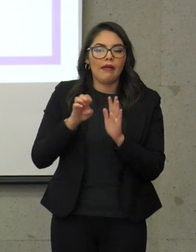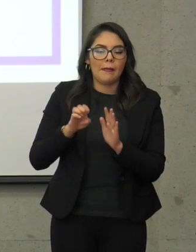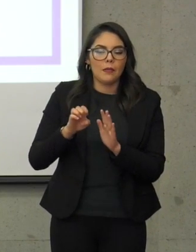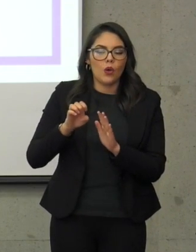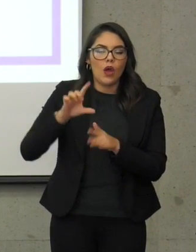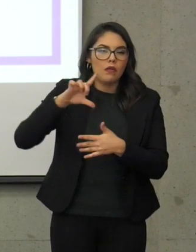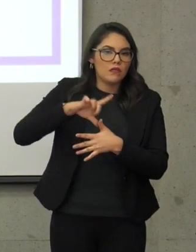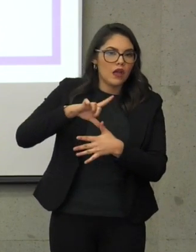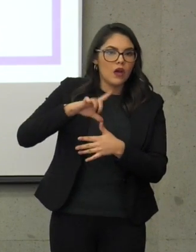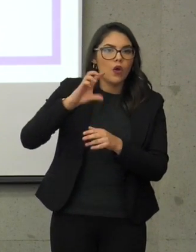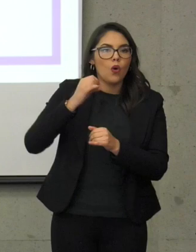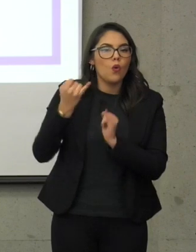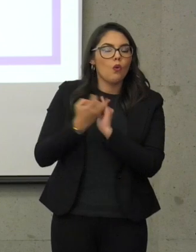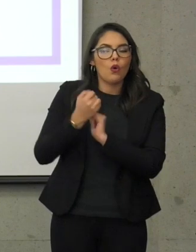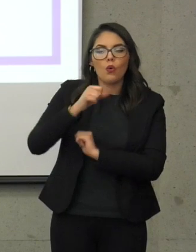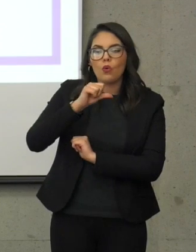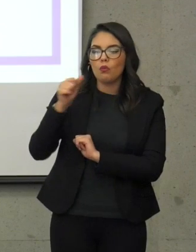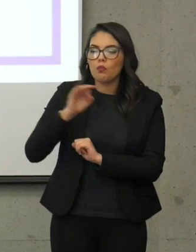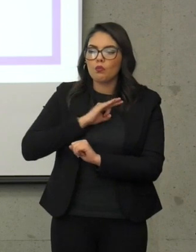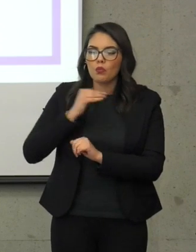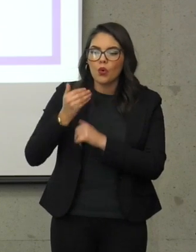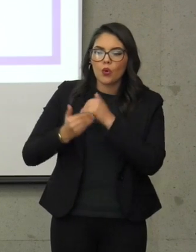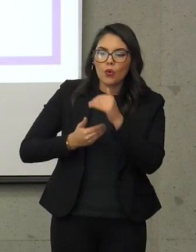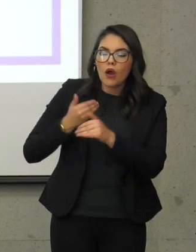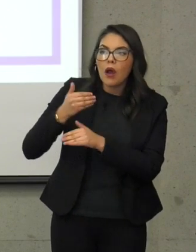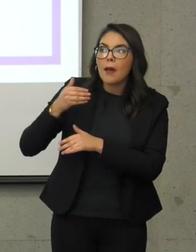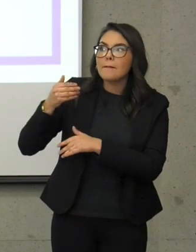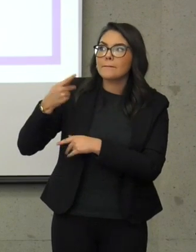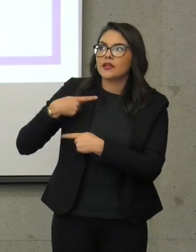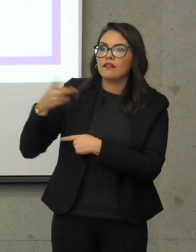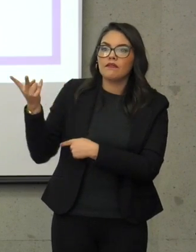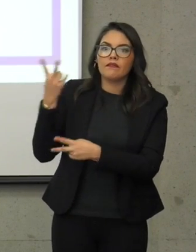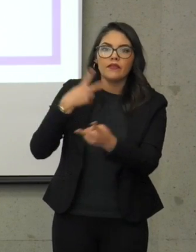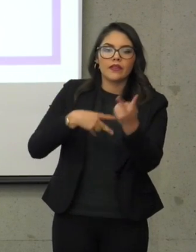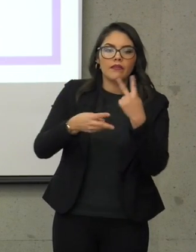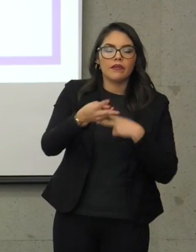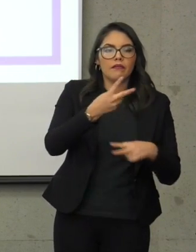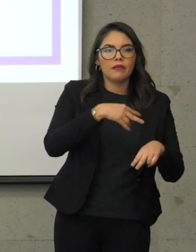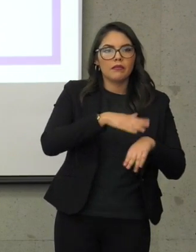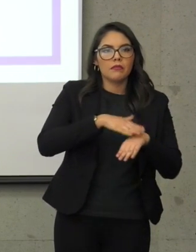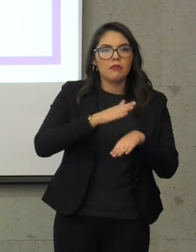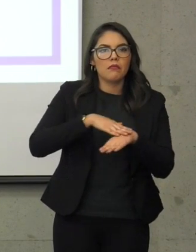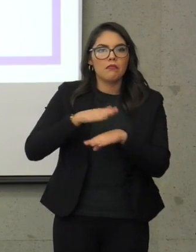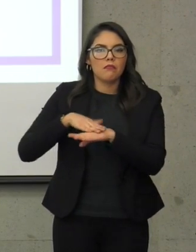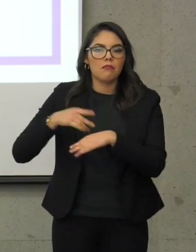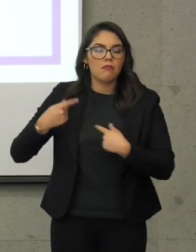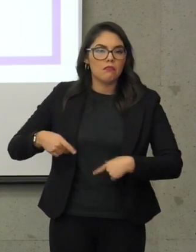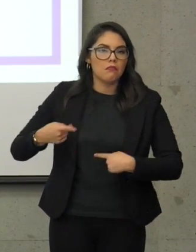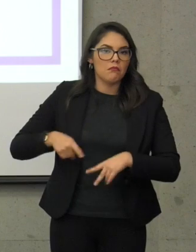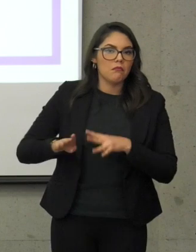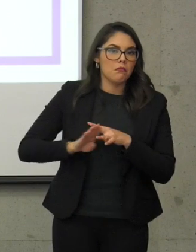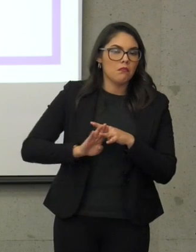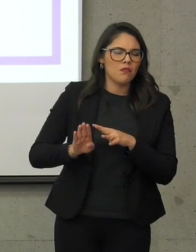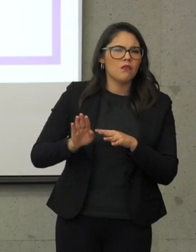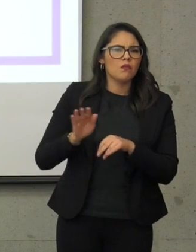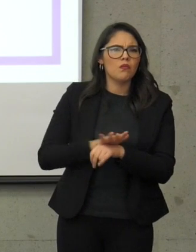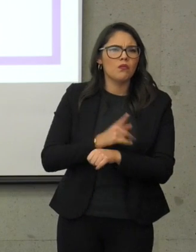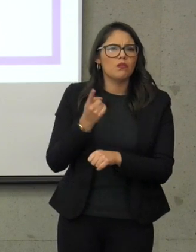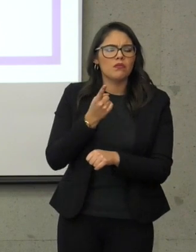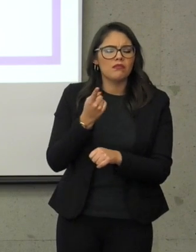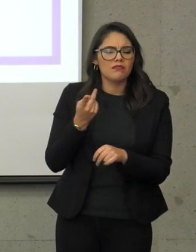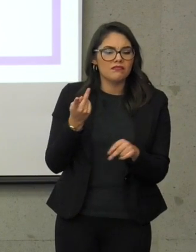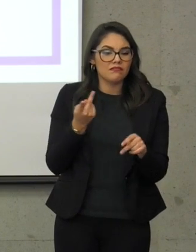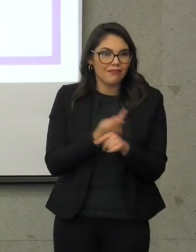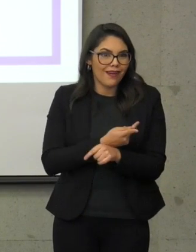procesos de, digamos, personas migrantes, por las situaciones que están viviendo, sobre